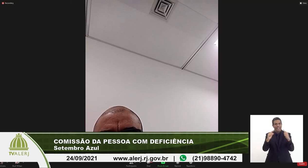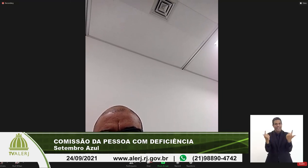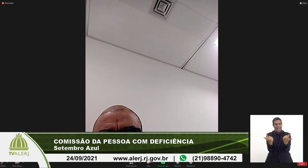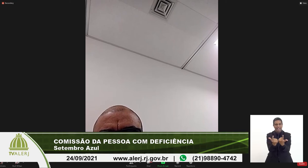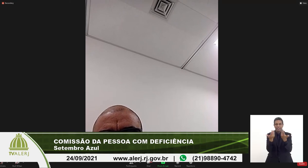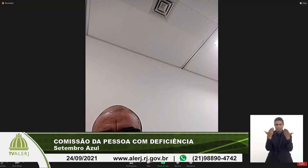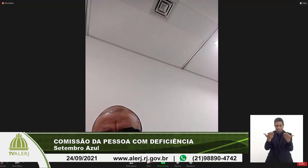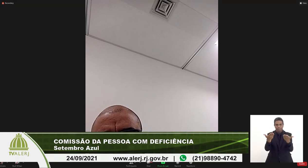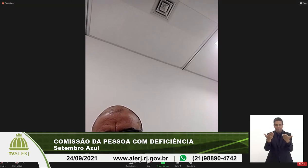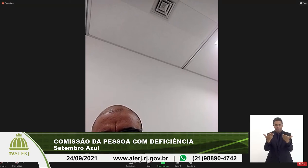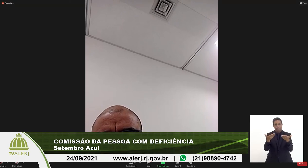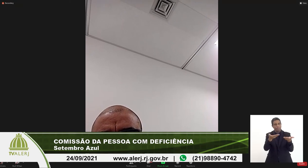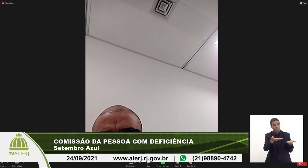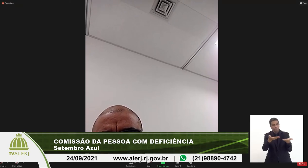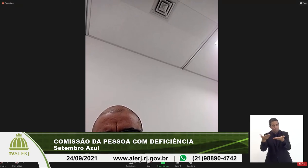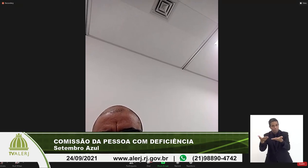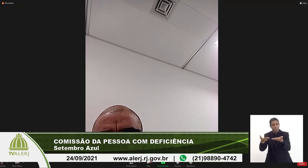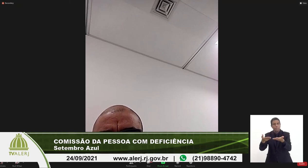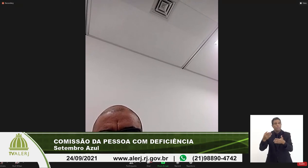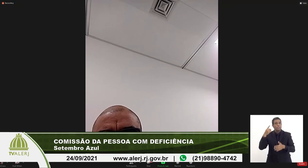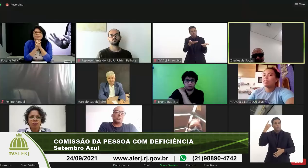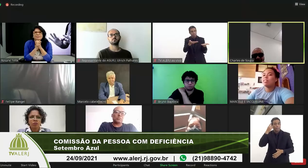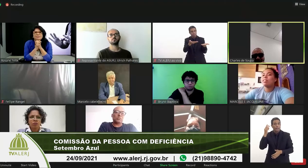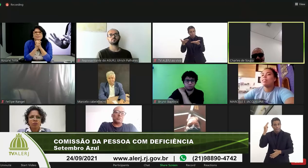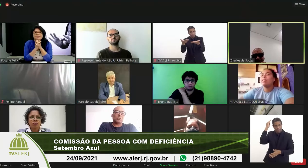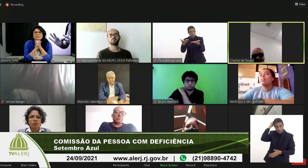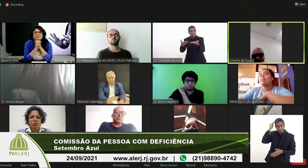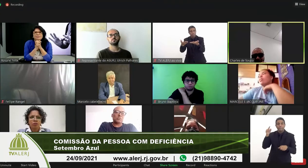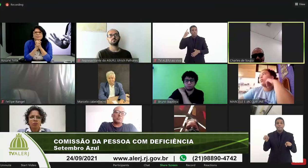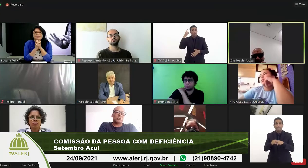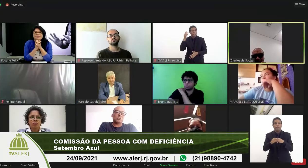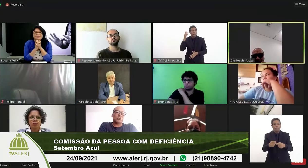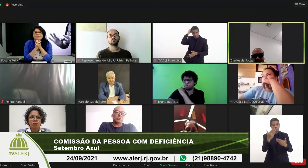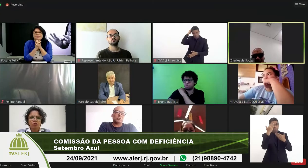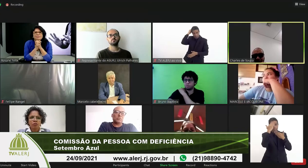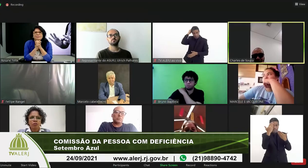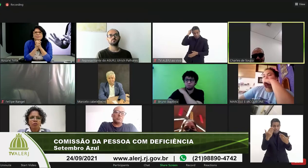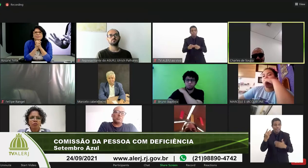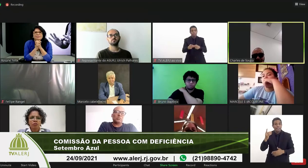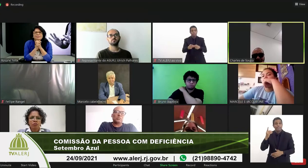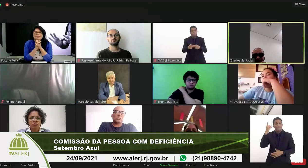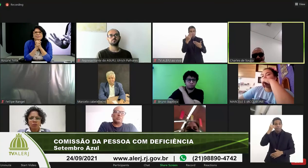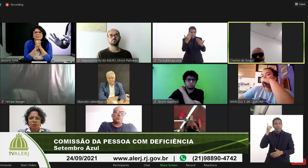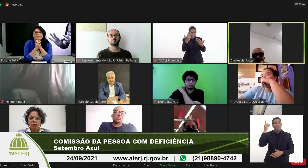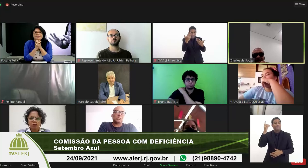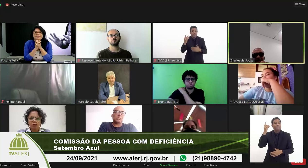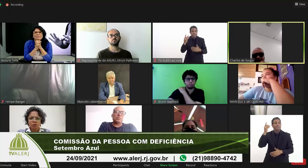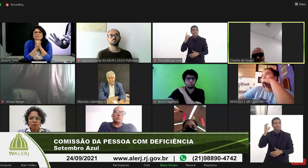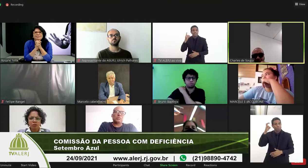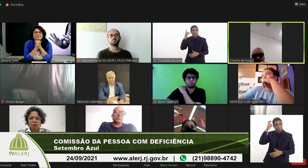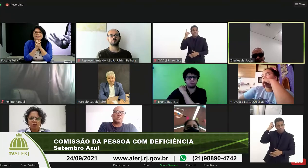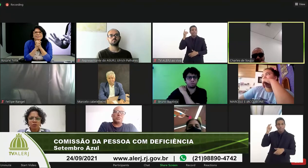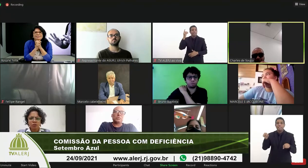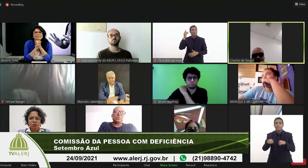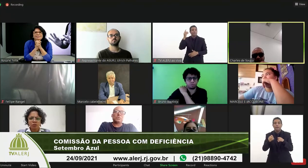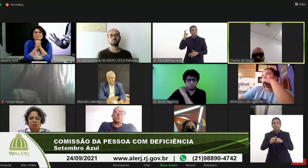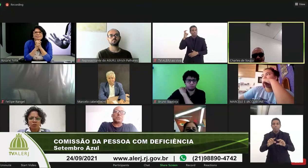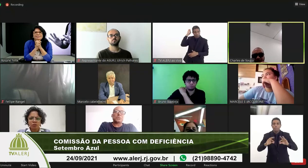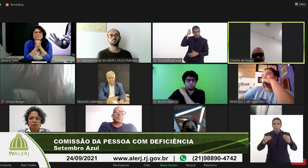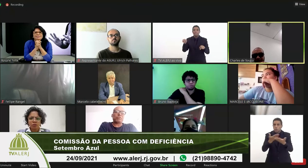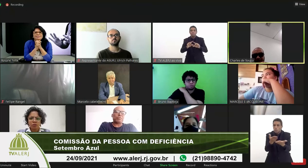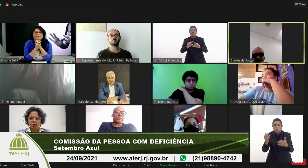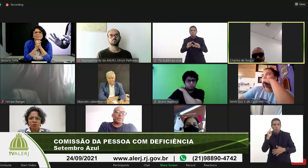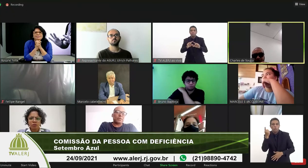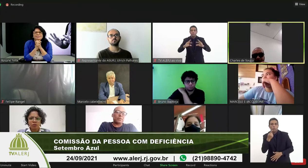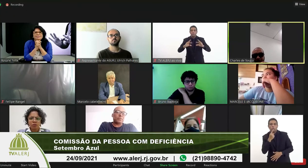exigida pelo nobre deputado Marcelo Cabelereiro agradecer também a deputada Rosane Fex pelos trabalhos e para os companheiros surdos que não me